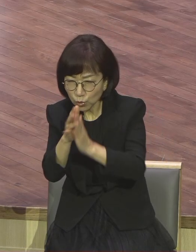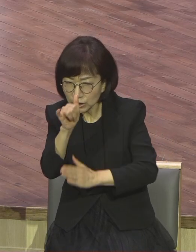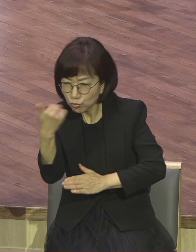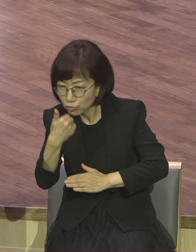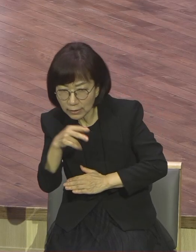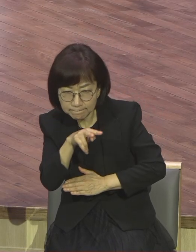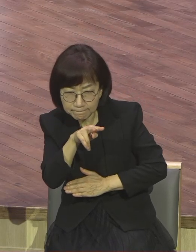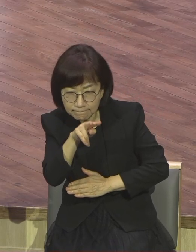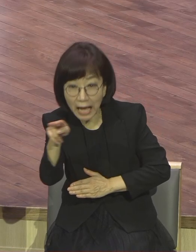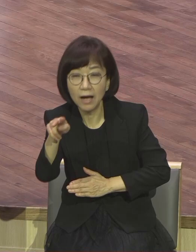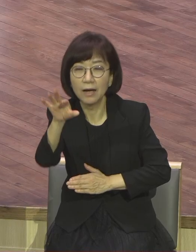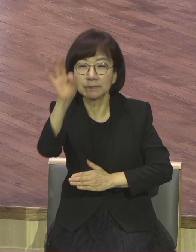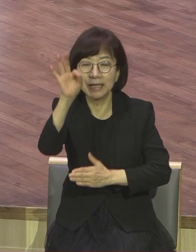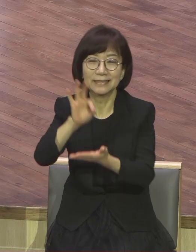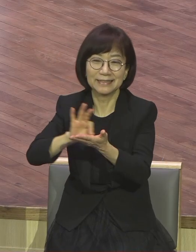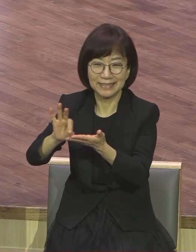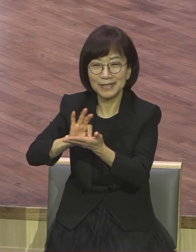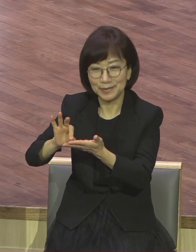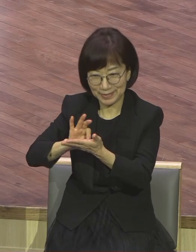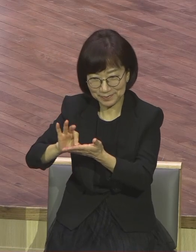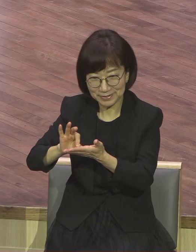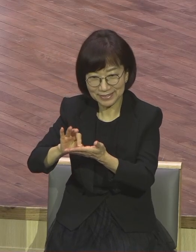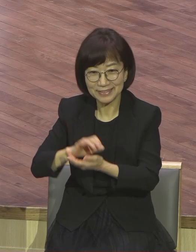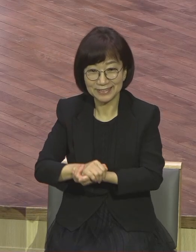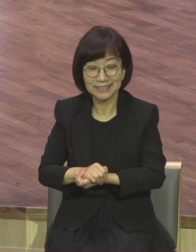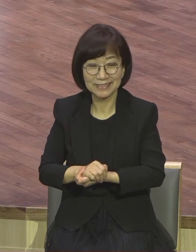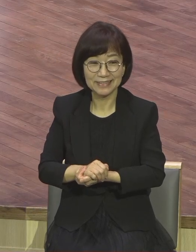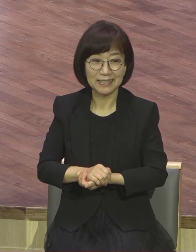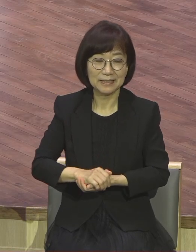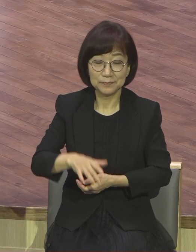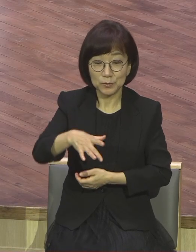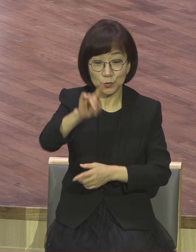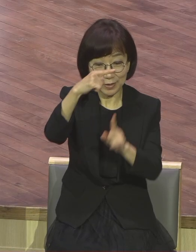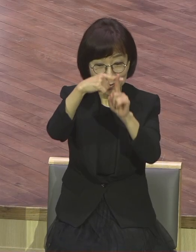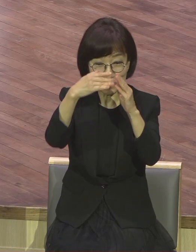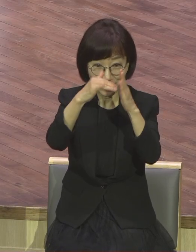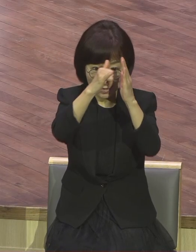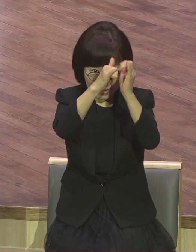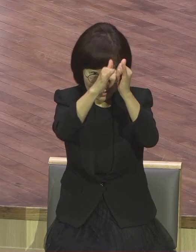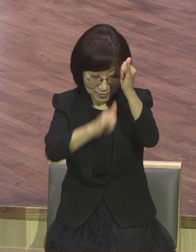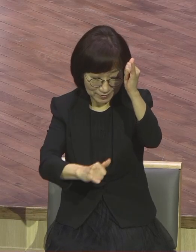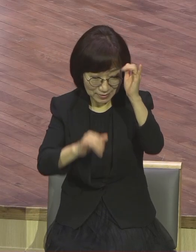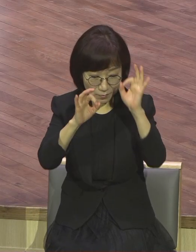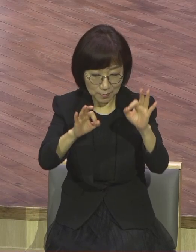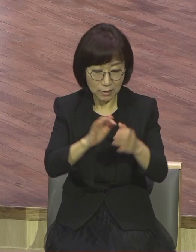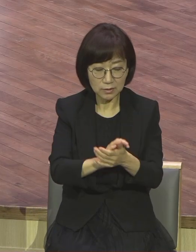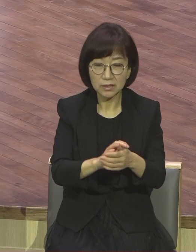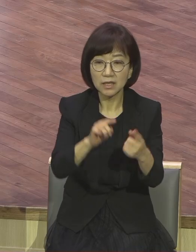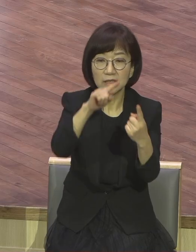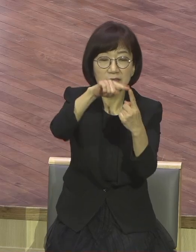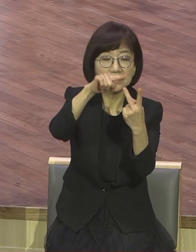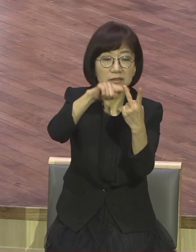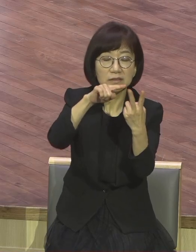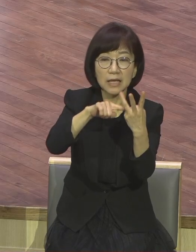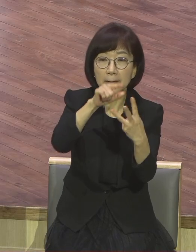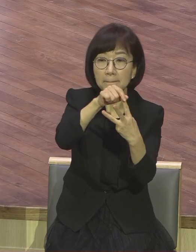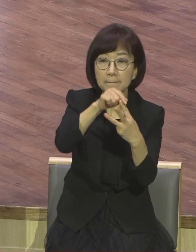초대의 교회사를 보면 말씀과 기도 전도 이 세 가지가 늘 함께 되어서